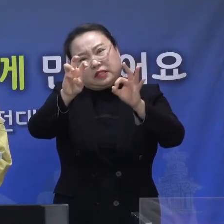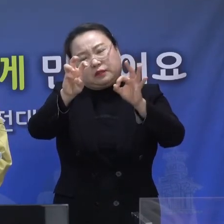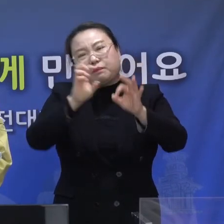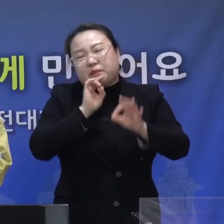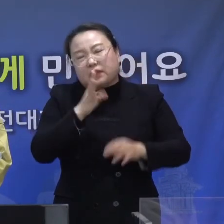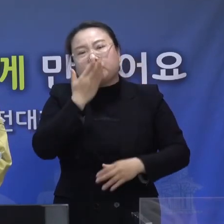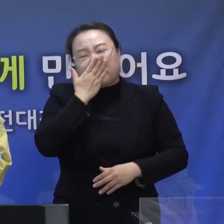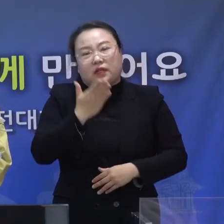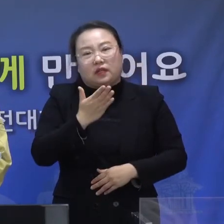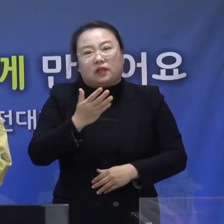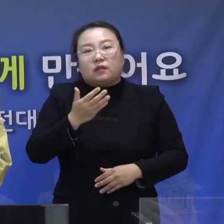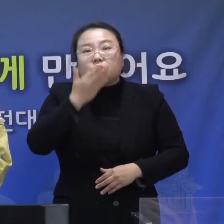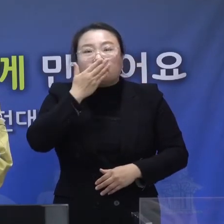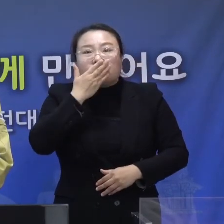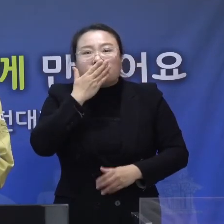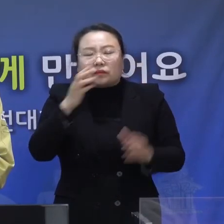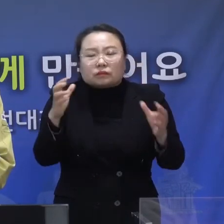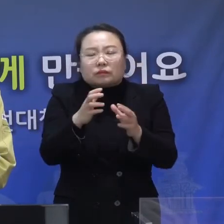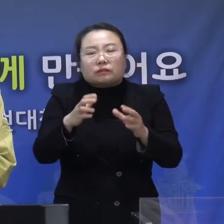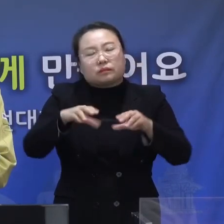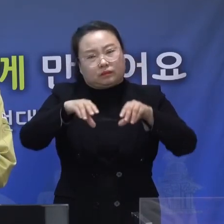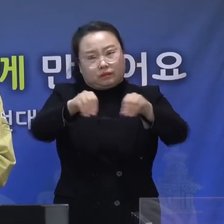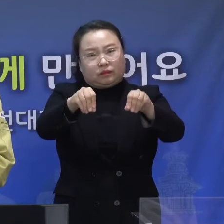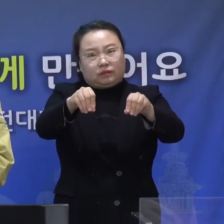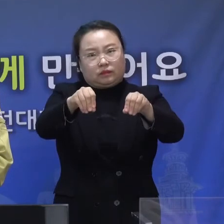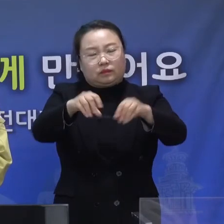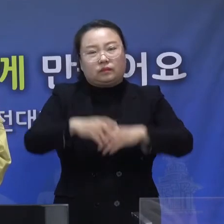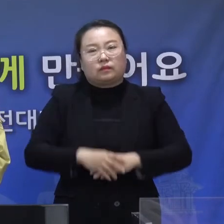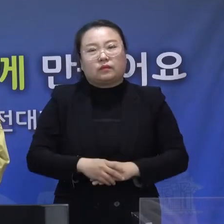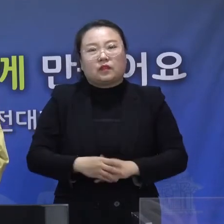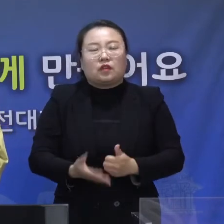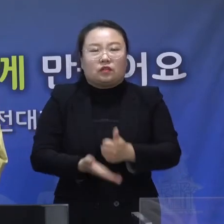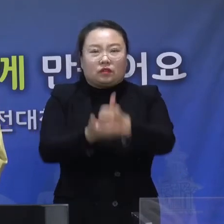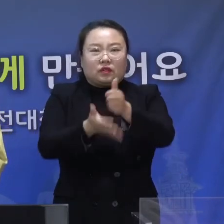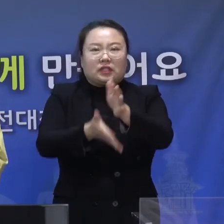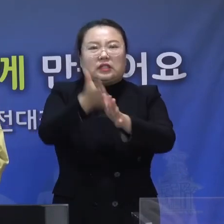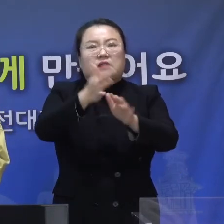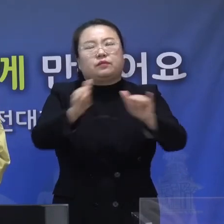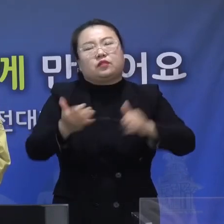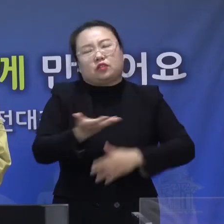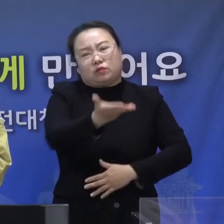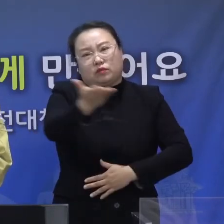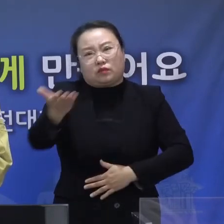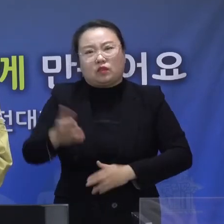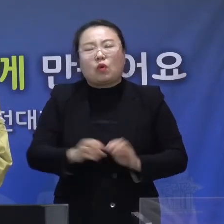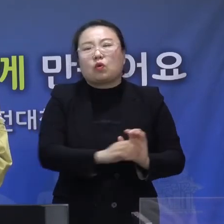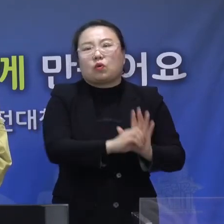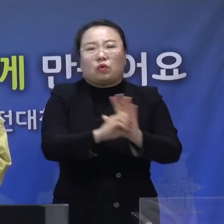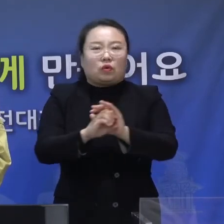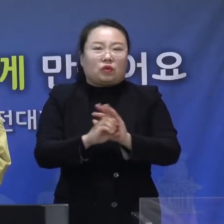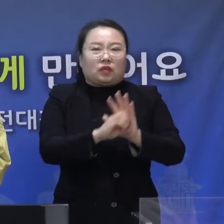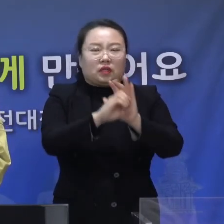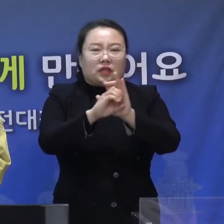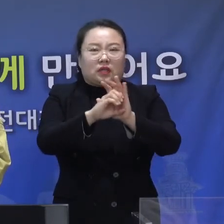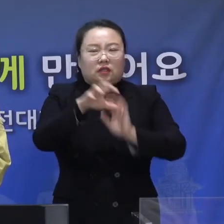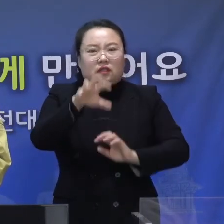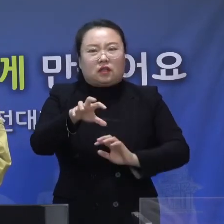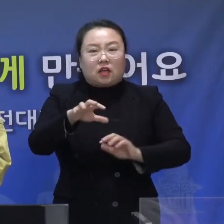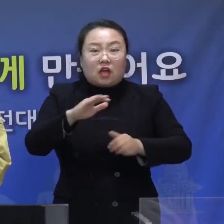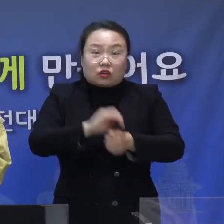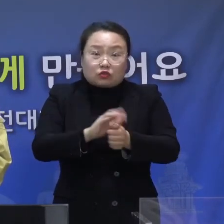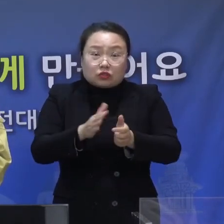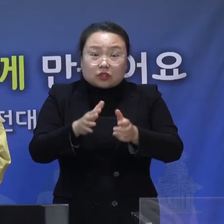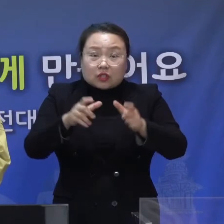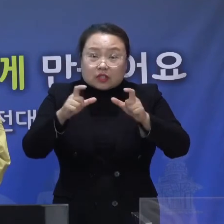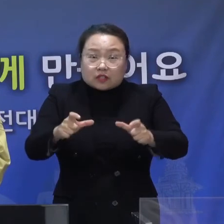식사를 전면 금지합니다. 종교하는 시민 여러분, 코로나19 앞으로 우리 지역에서 얼마나 확산될지